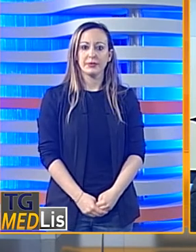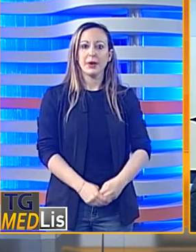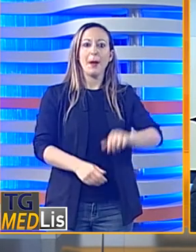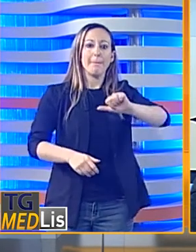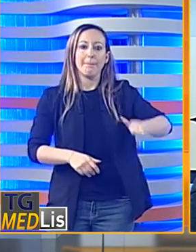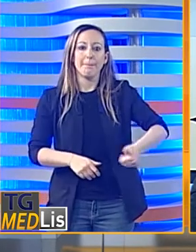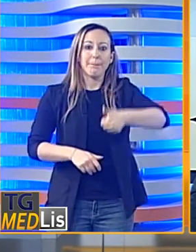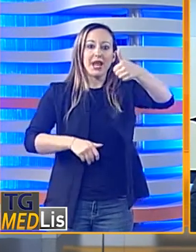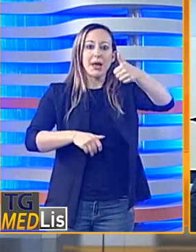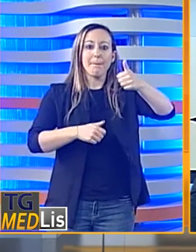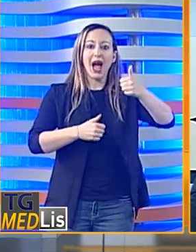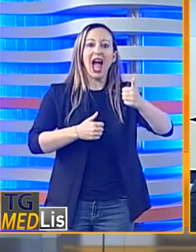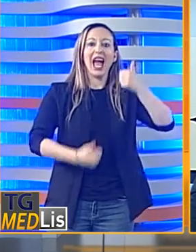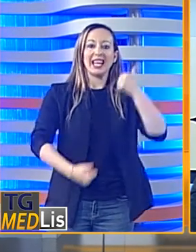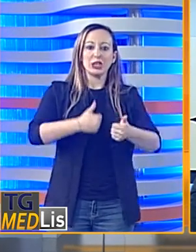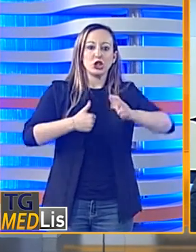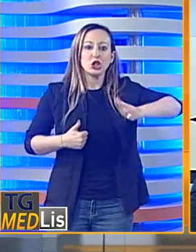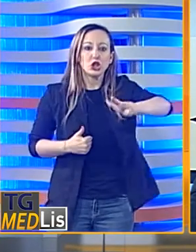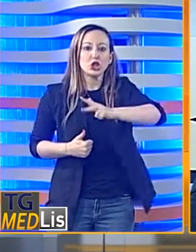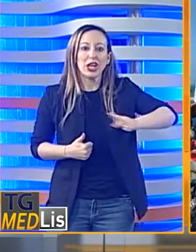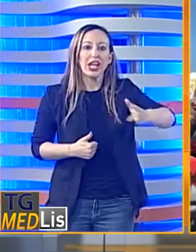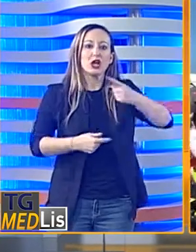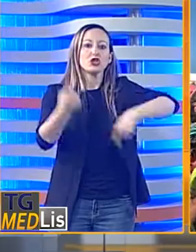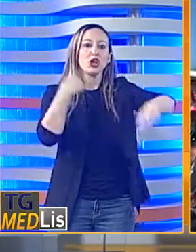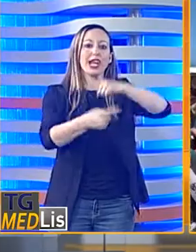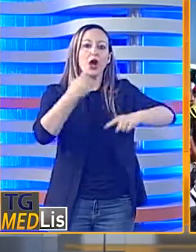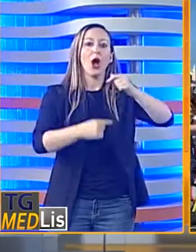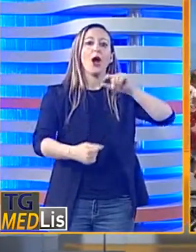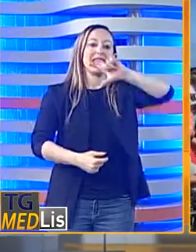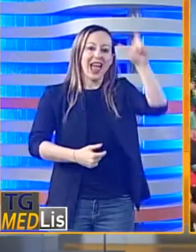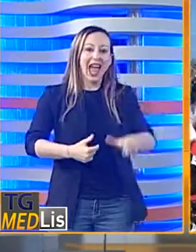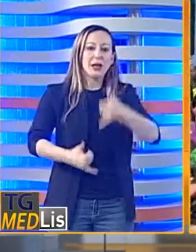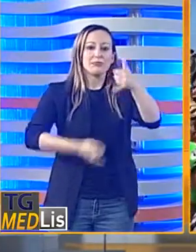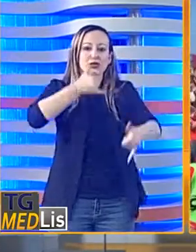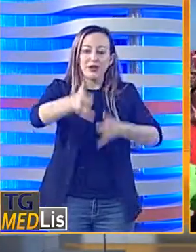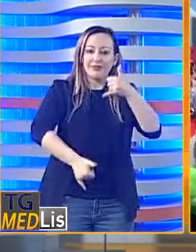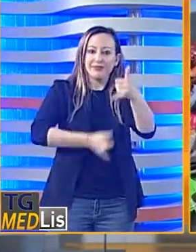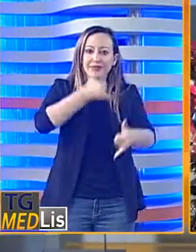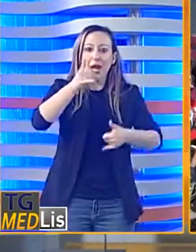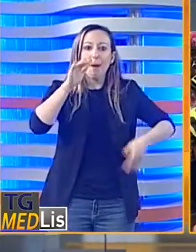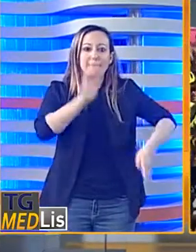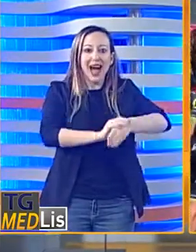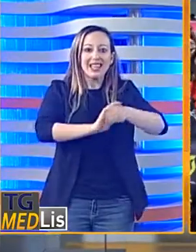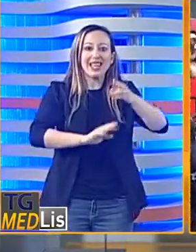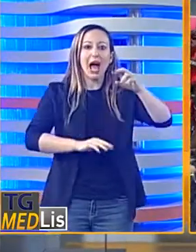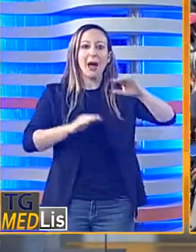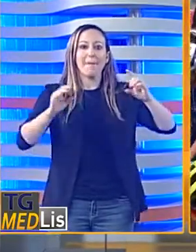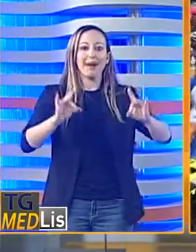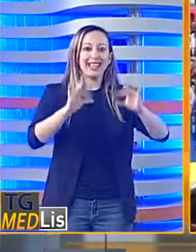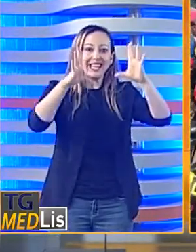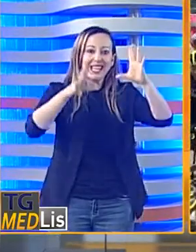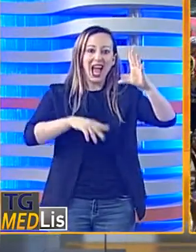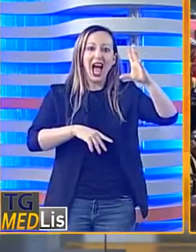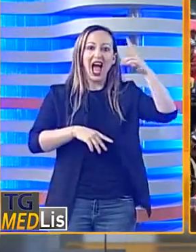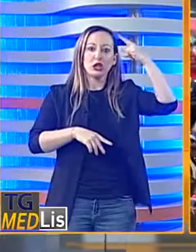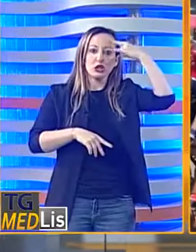E siamo allo sport con la prima tappa siciliana per il Giro d'Italia. La partenza questa